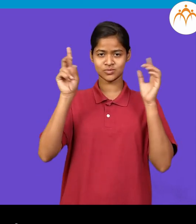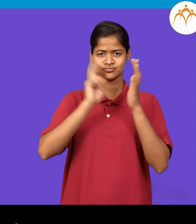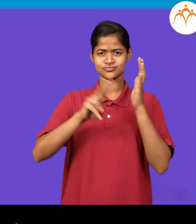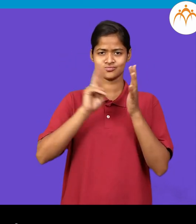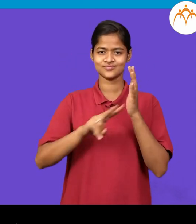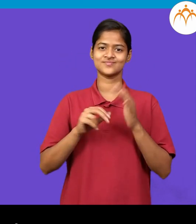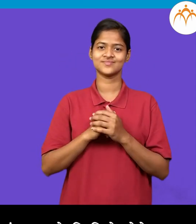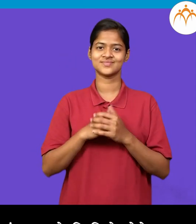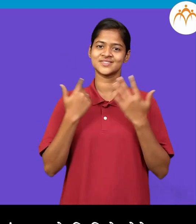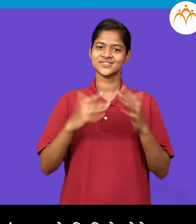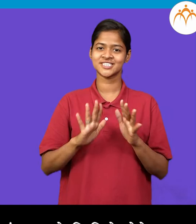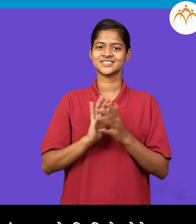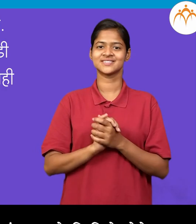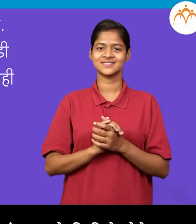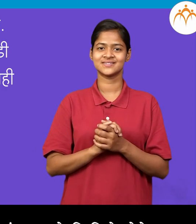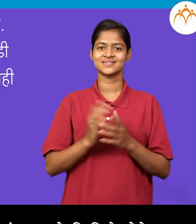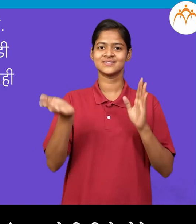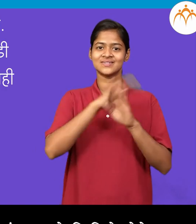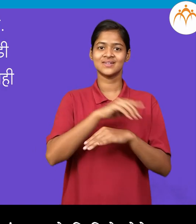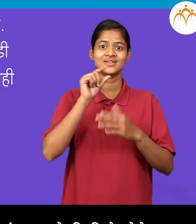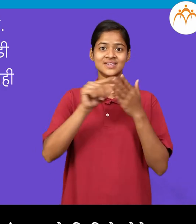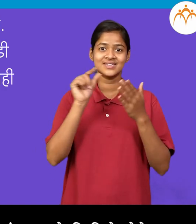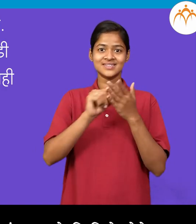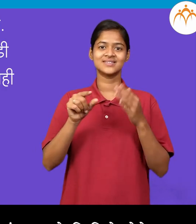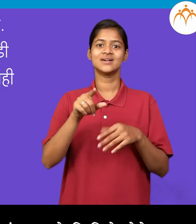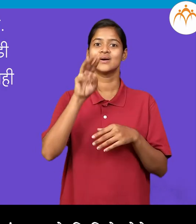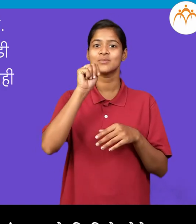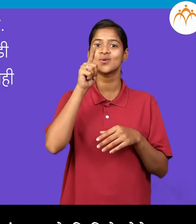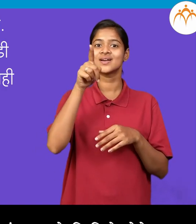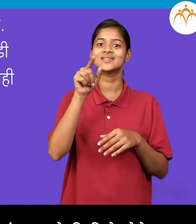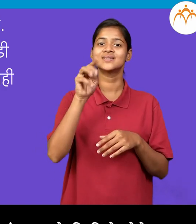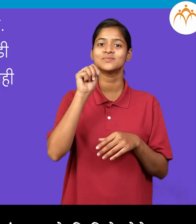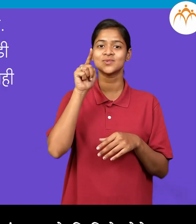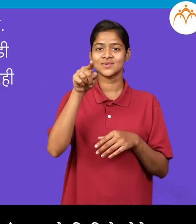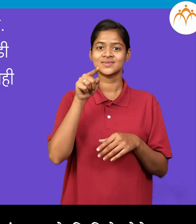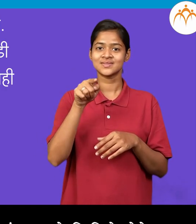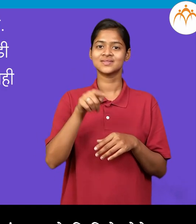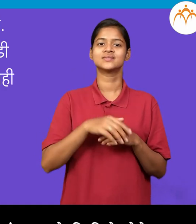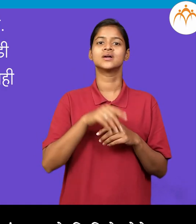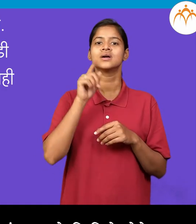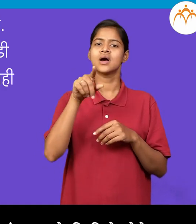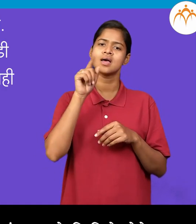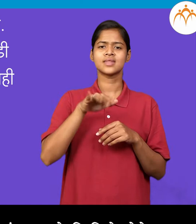आधीचा वाक्यान मधे सगडी कडे मंदार अस लेला हुत